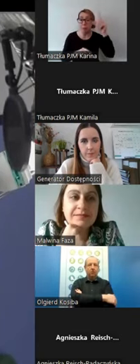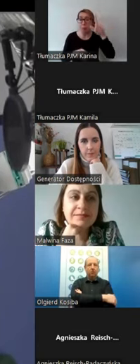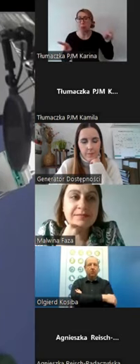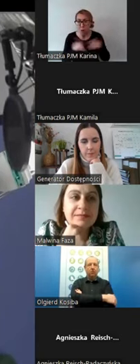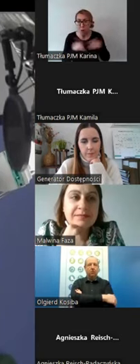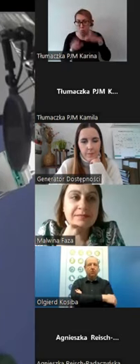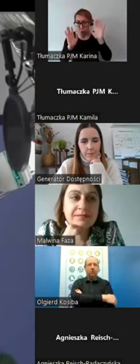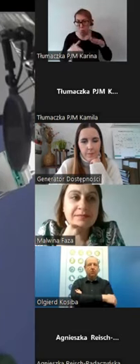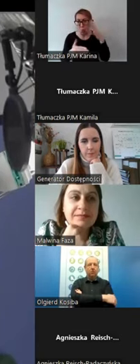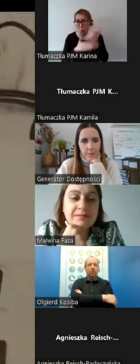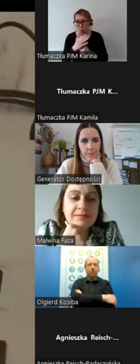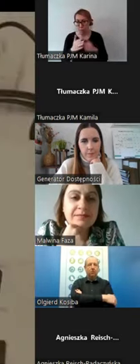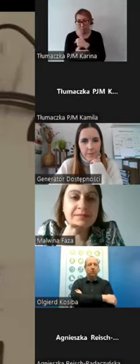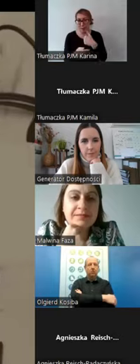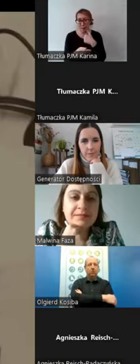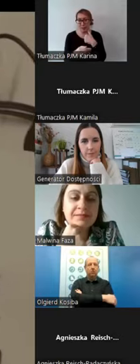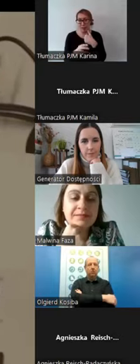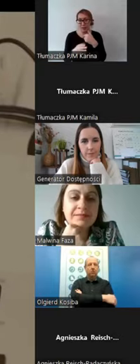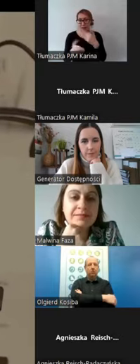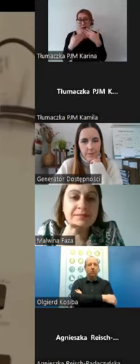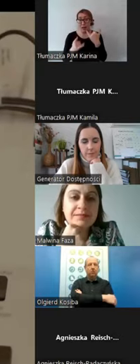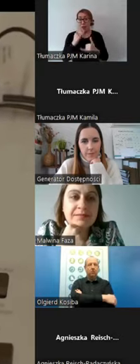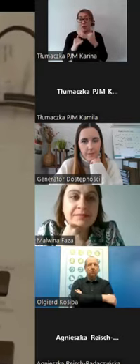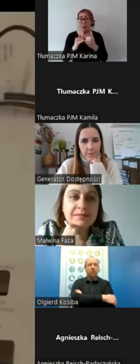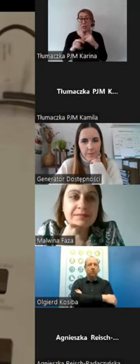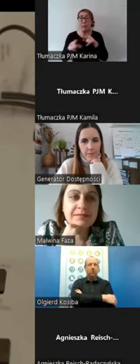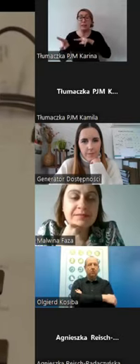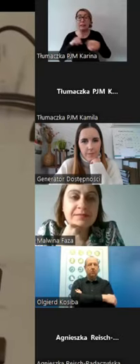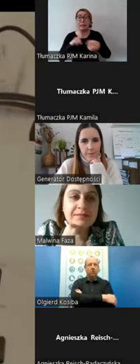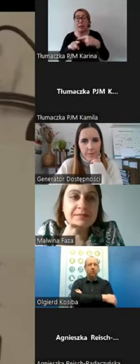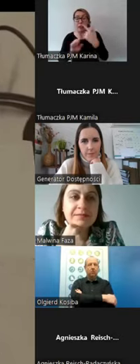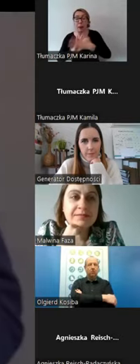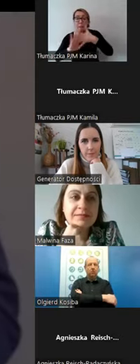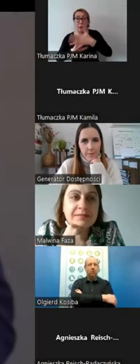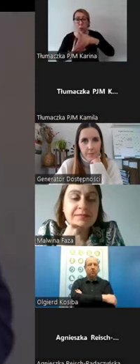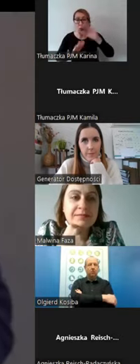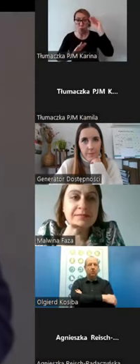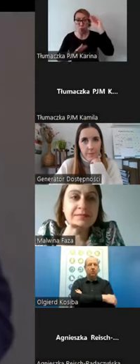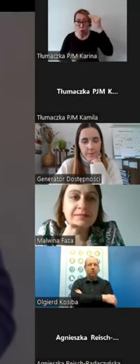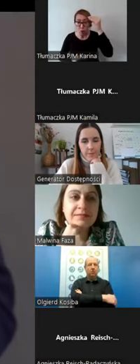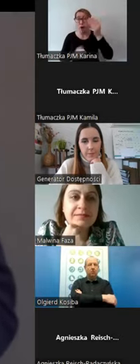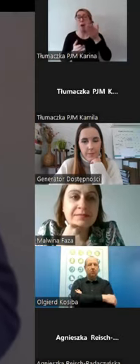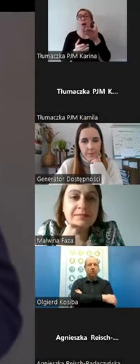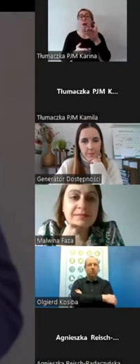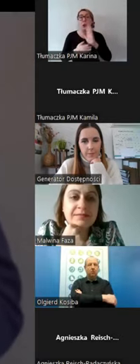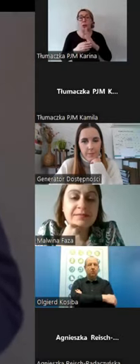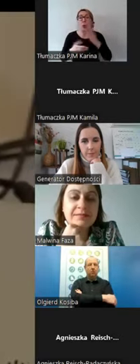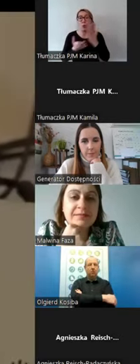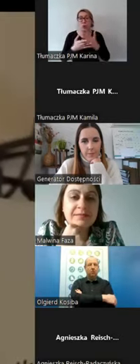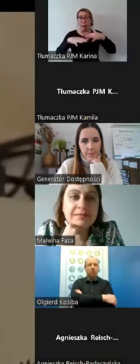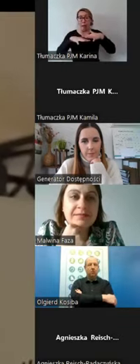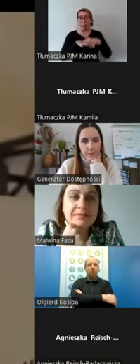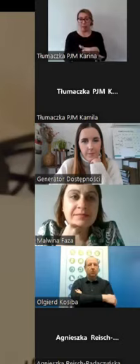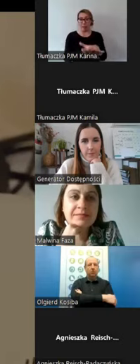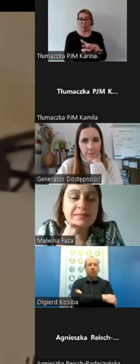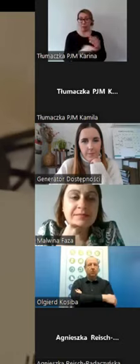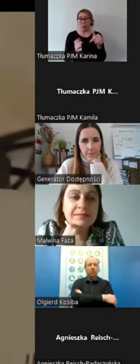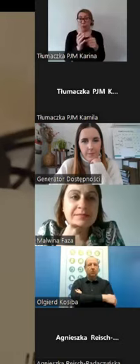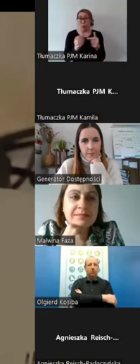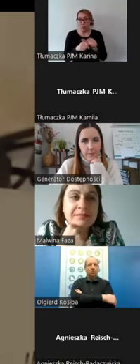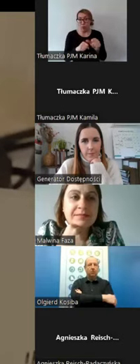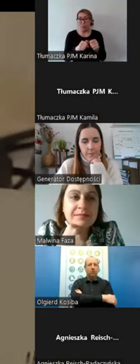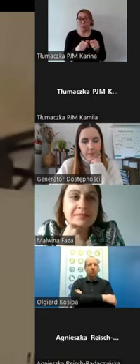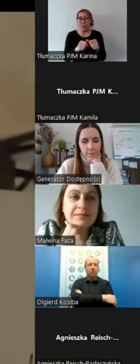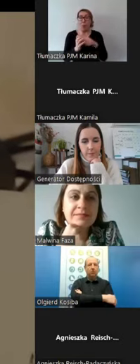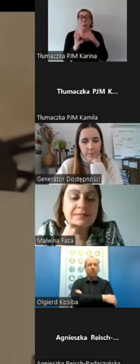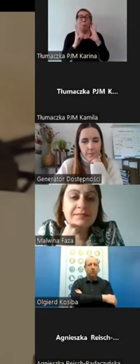skorzystać z naszego spaceru, bo jeżeli nauczą się znaków języka migowego, to pojawi się element integracji, inkluzji. I to jest w ogóle piękne,